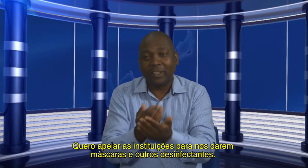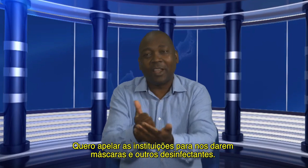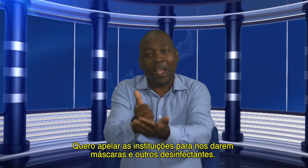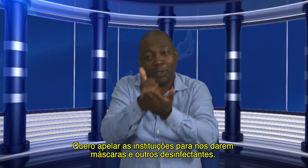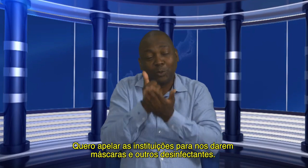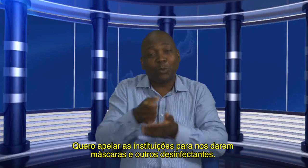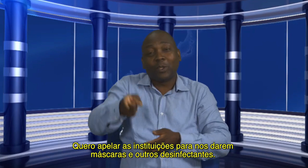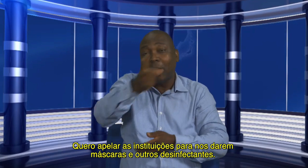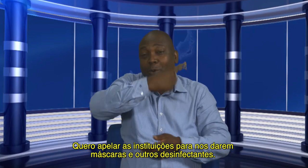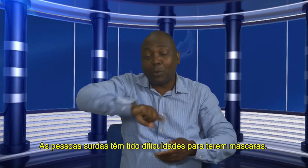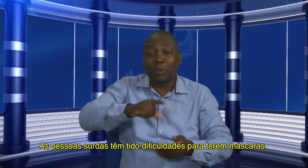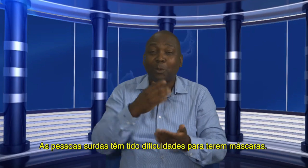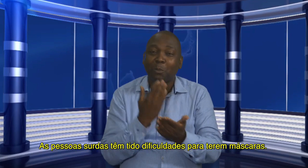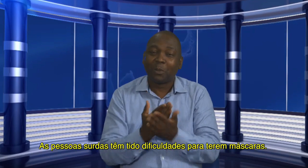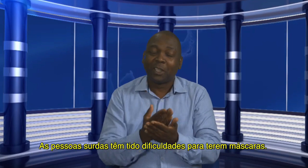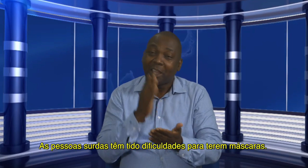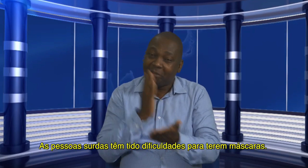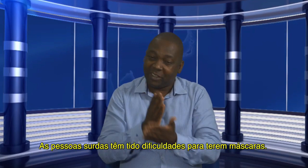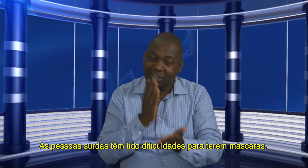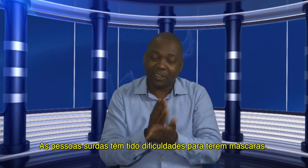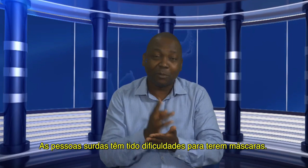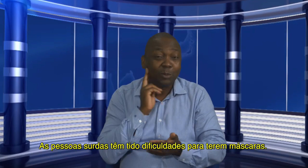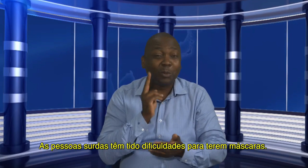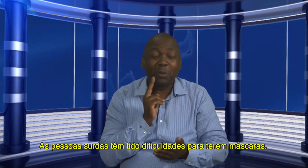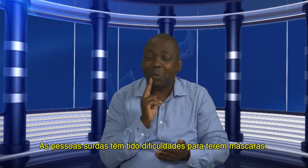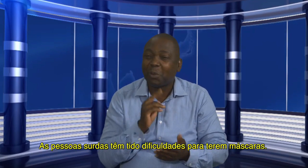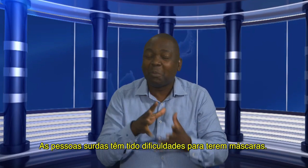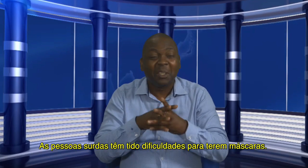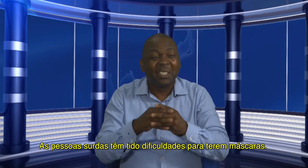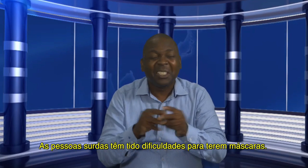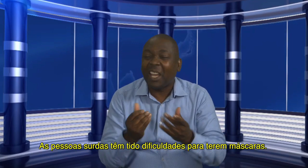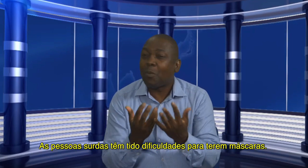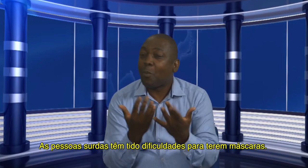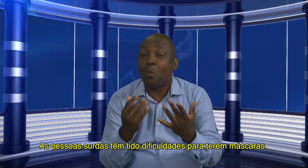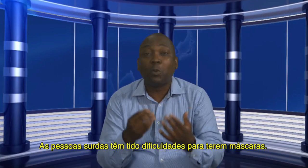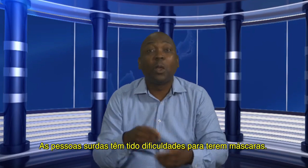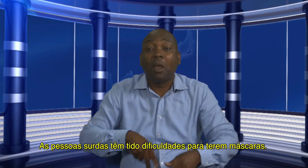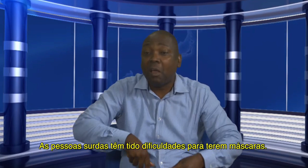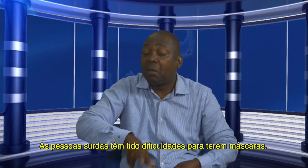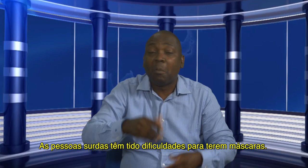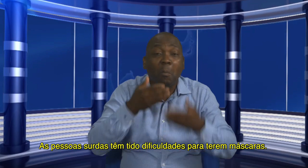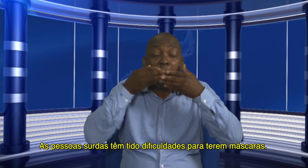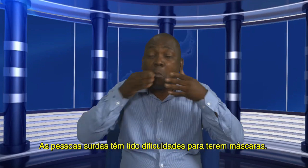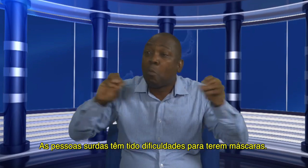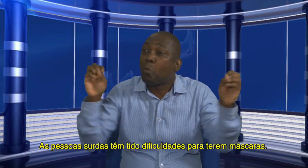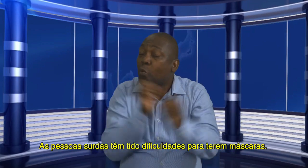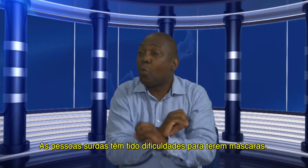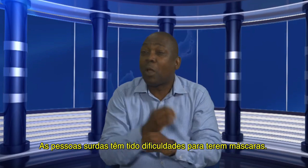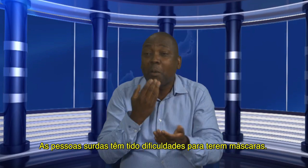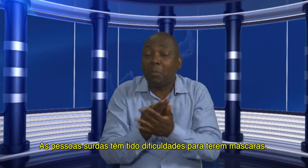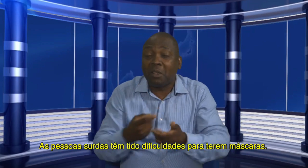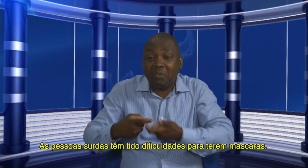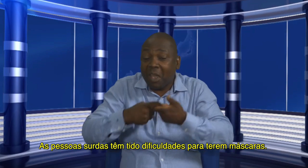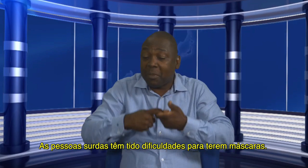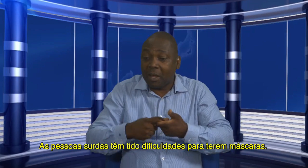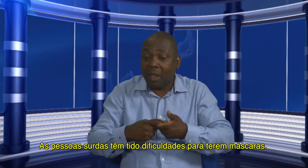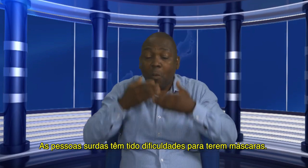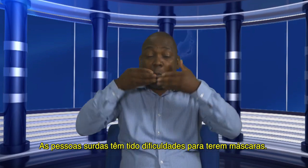produtos para a higiene, porque, na verdade, as pessoas turdas têm tido dificuldade de ter